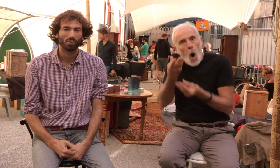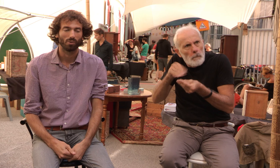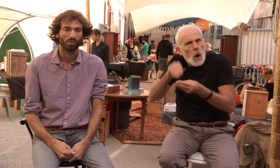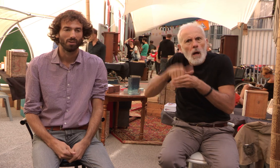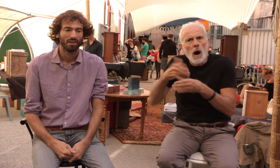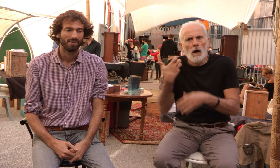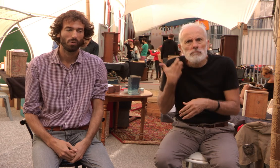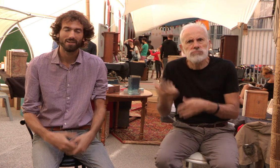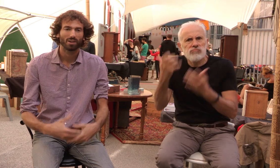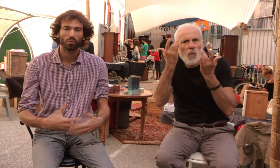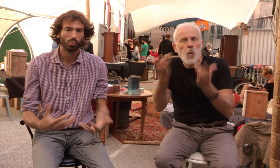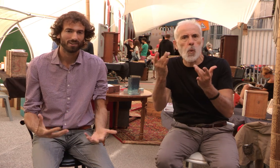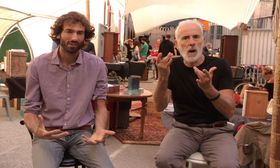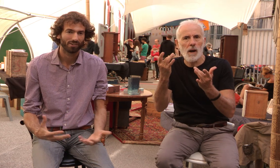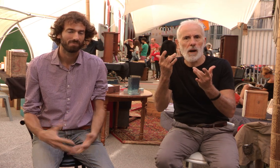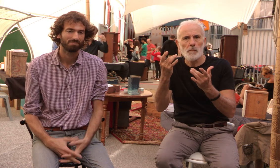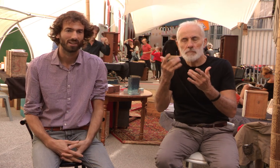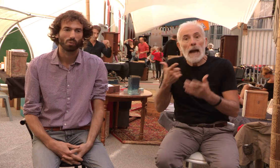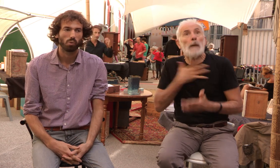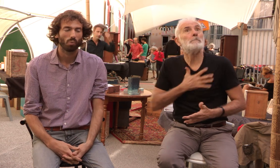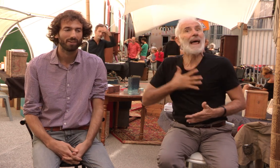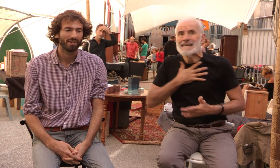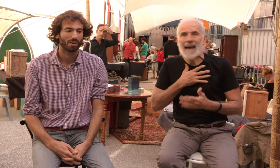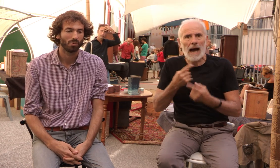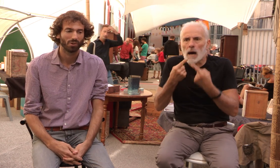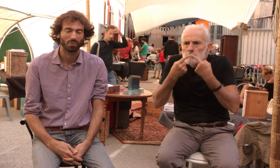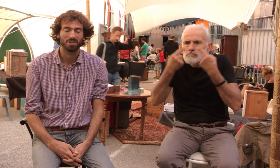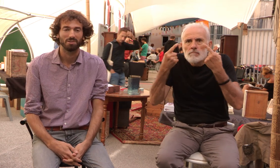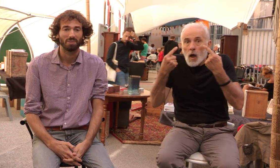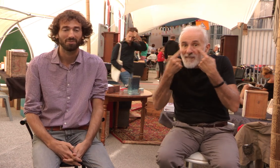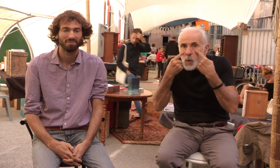le plaisir de tous les sens. Et donc, pour moi, c'est un peu un objet parfait.